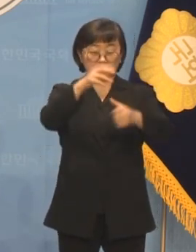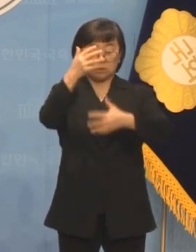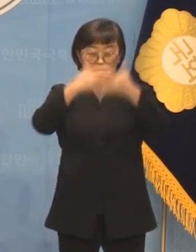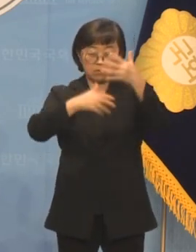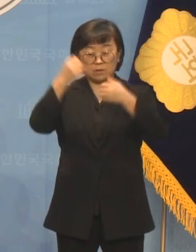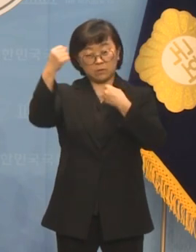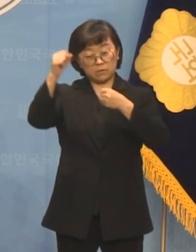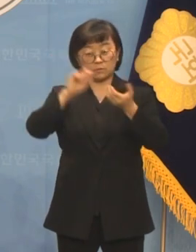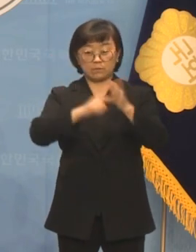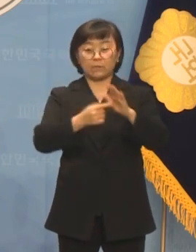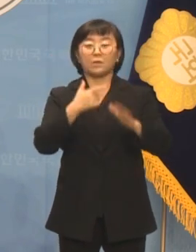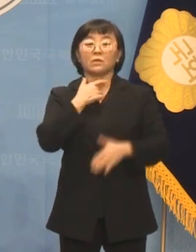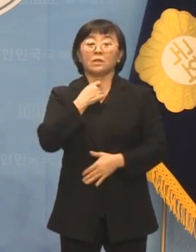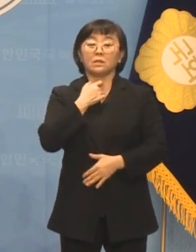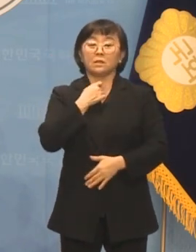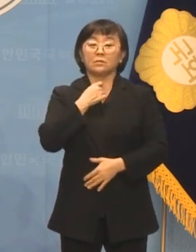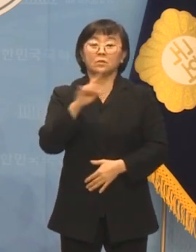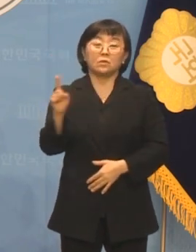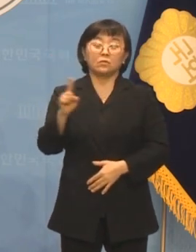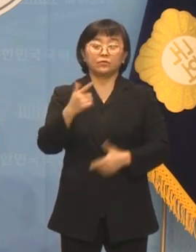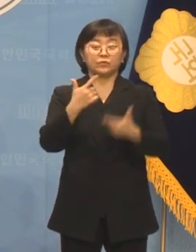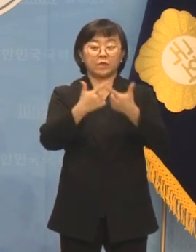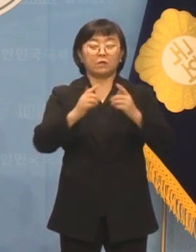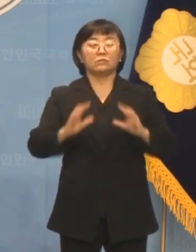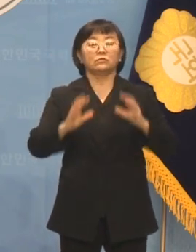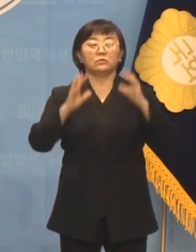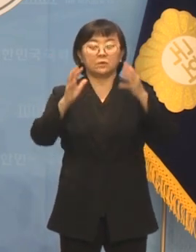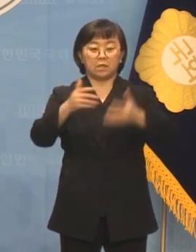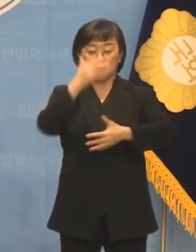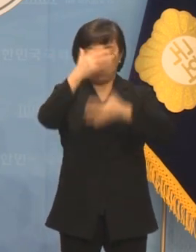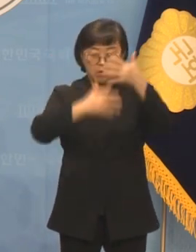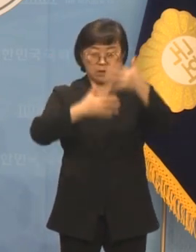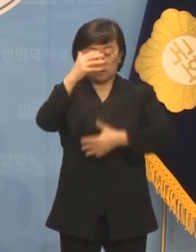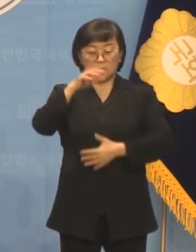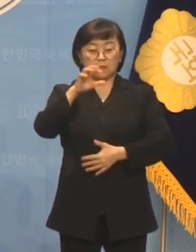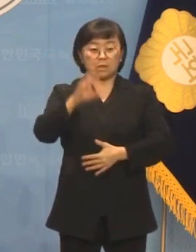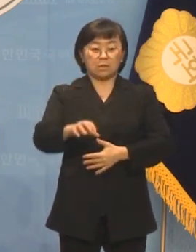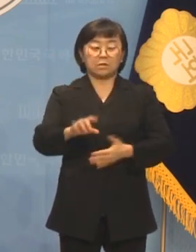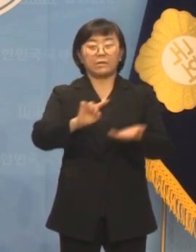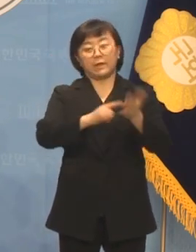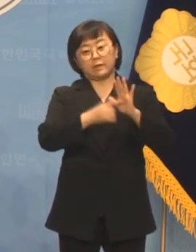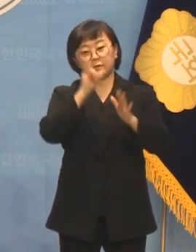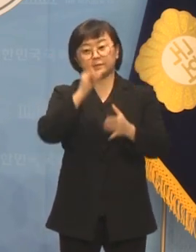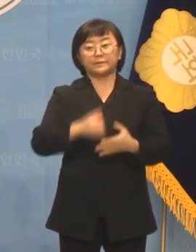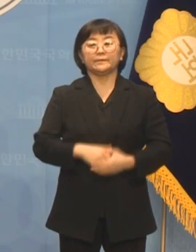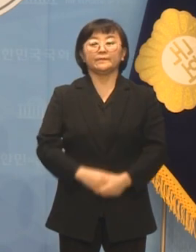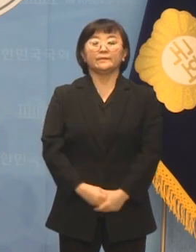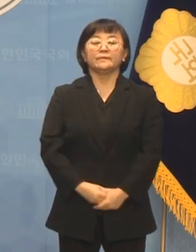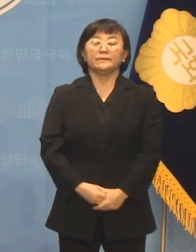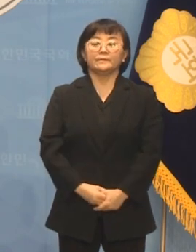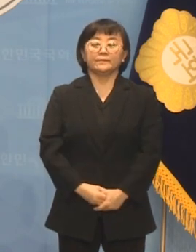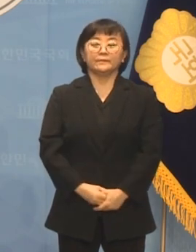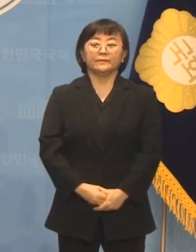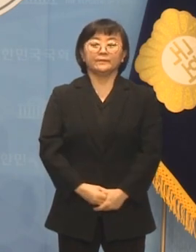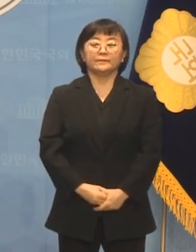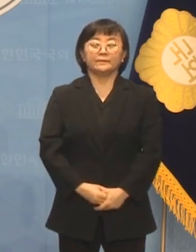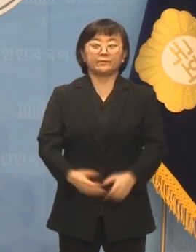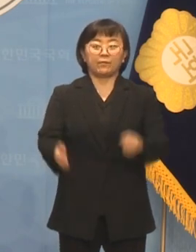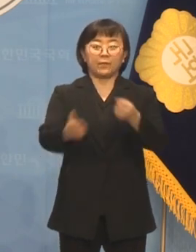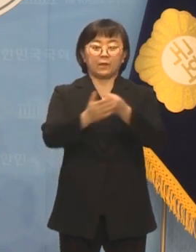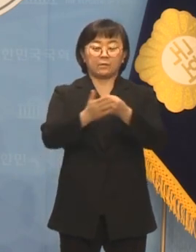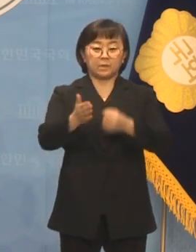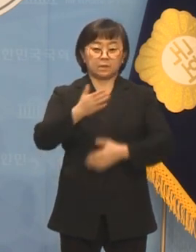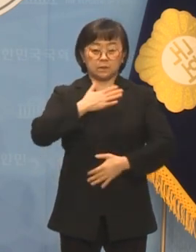연출의 욕구가 부산국제영화제에서 주로 분출되고 있습니다. 그래서